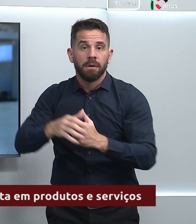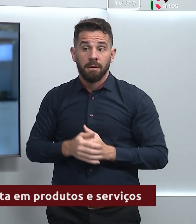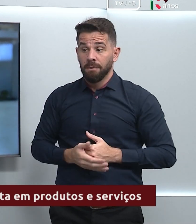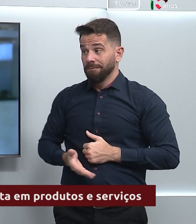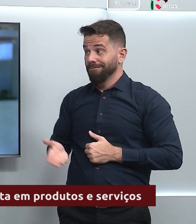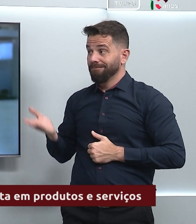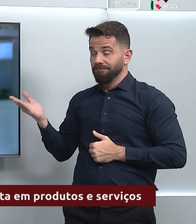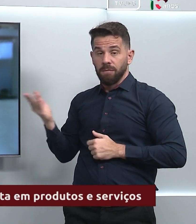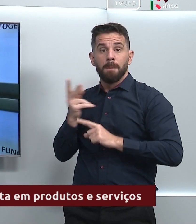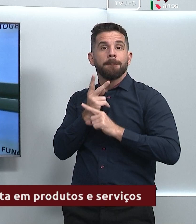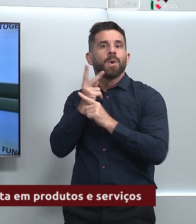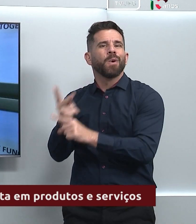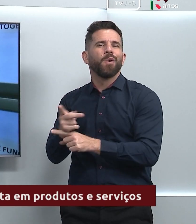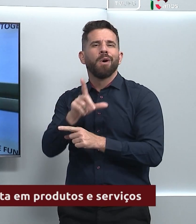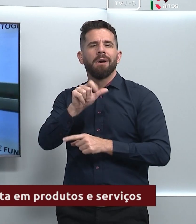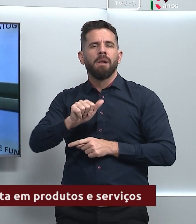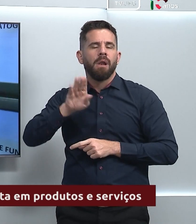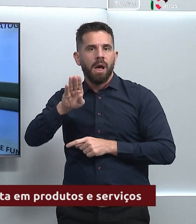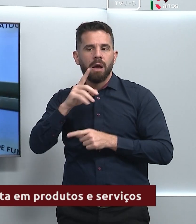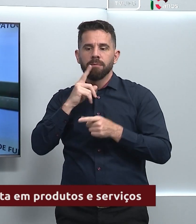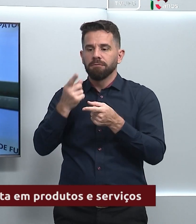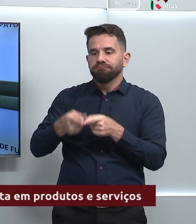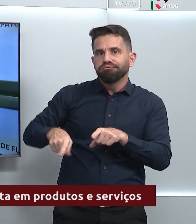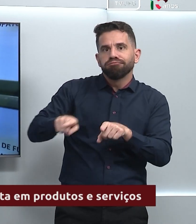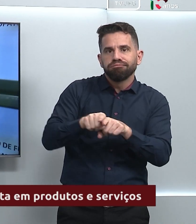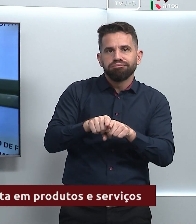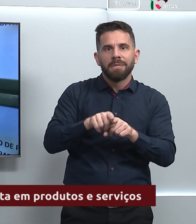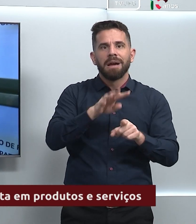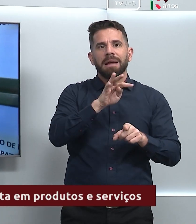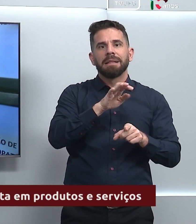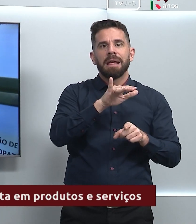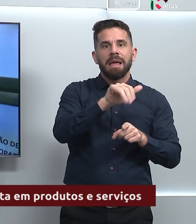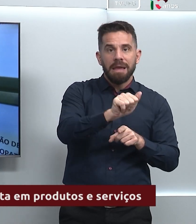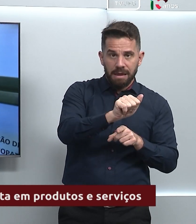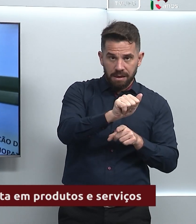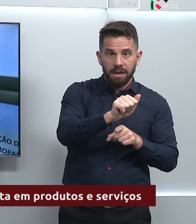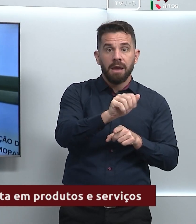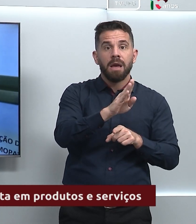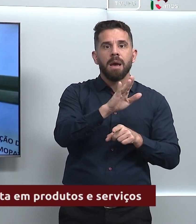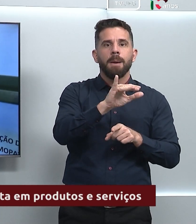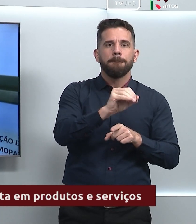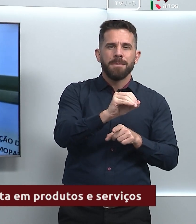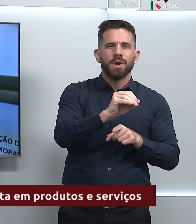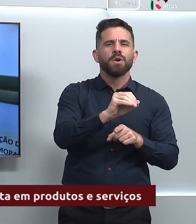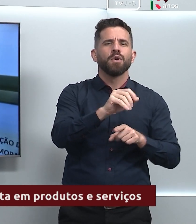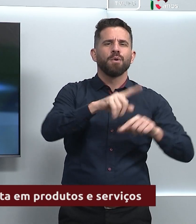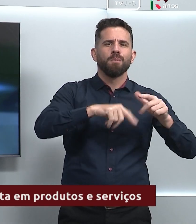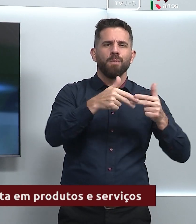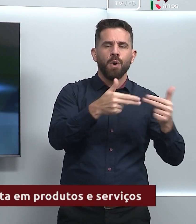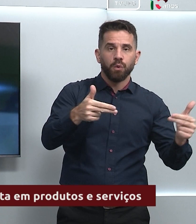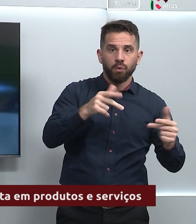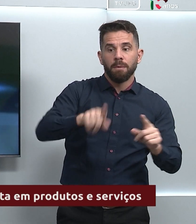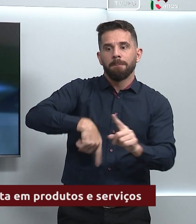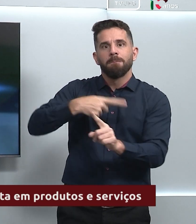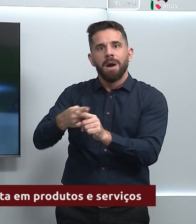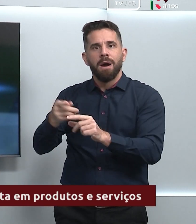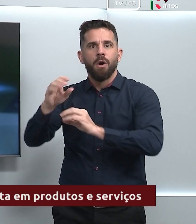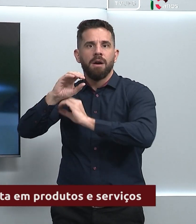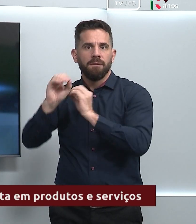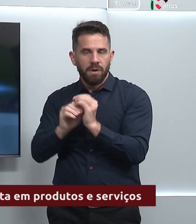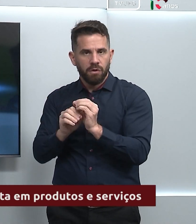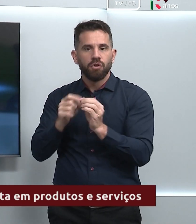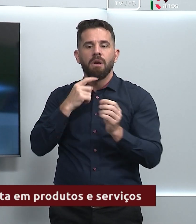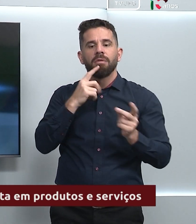Teia Bioprodutos e a UFG fecharam um acordo de transferência de tecnologia não patenteada.